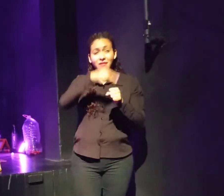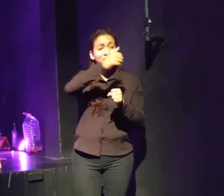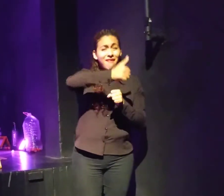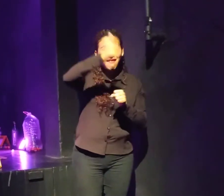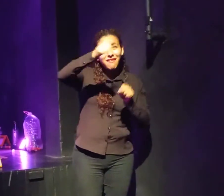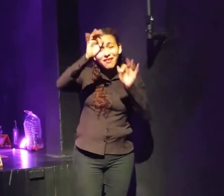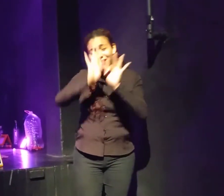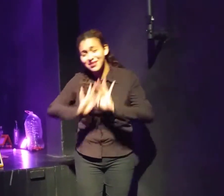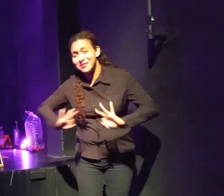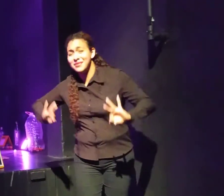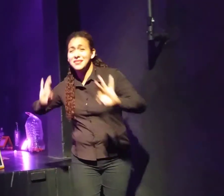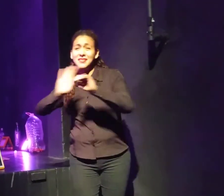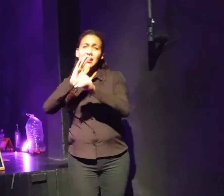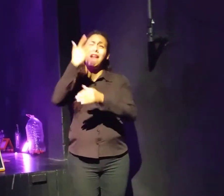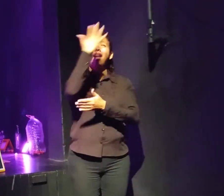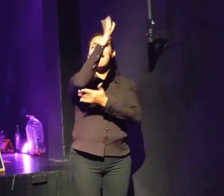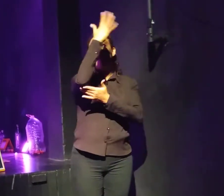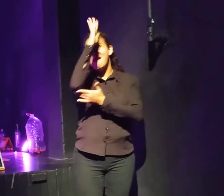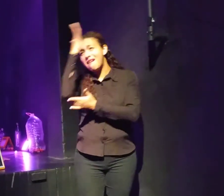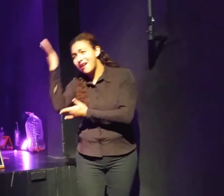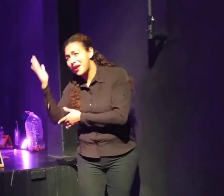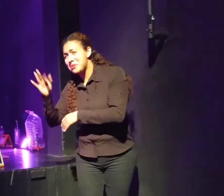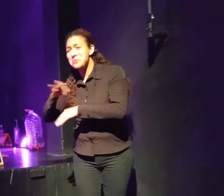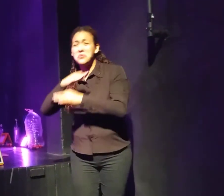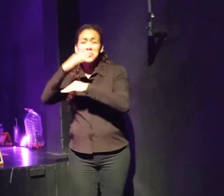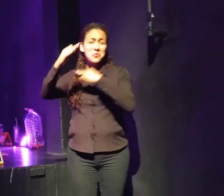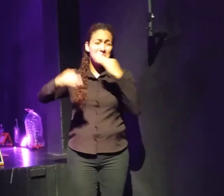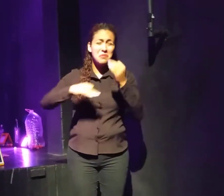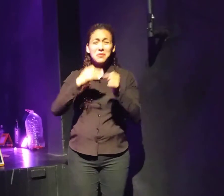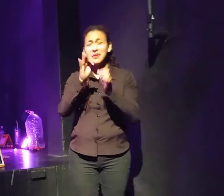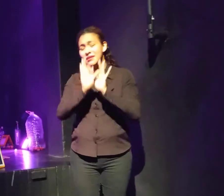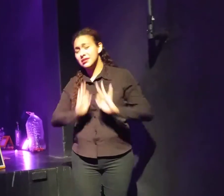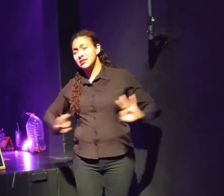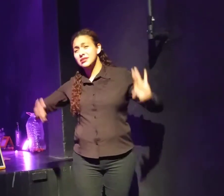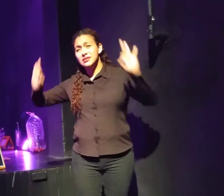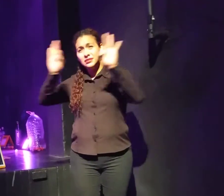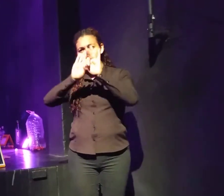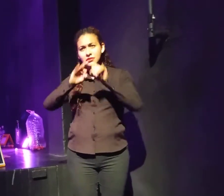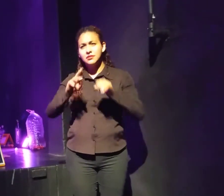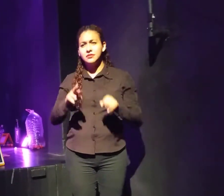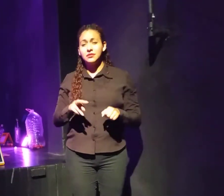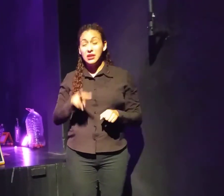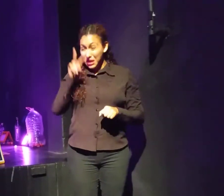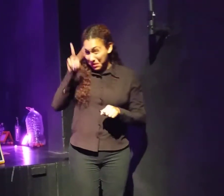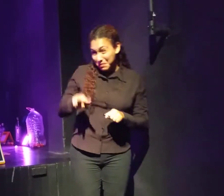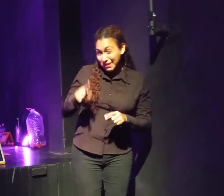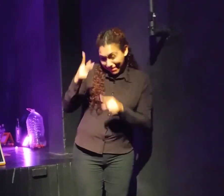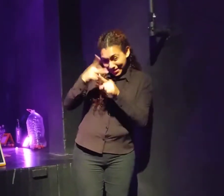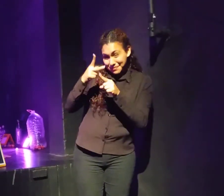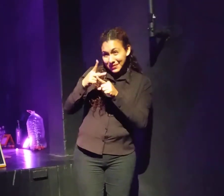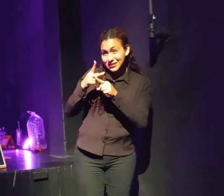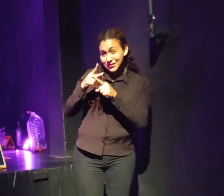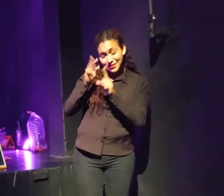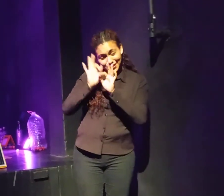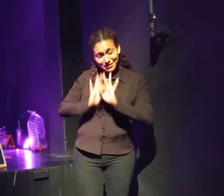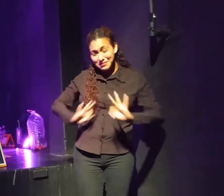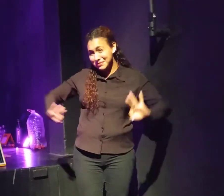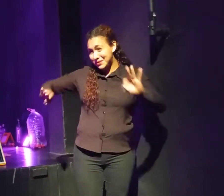importante también. Nadie es más importante que otro. ¿Verdad? Claro, todos somos